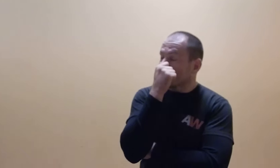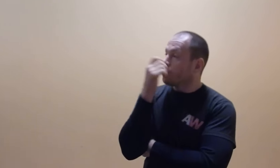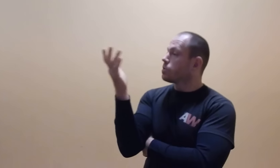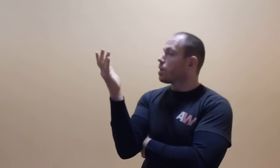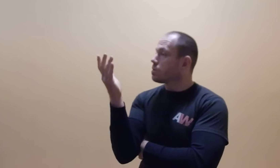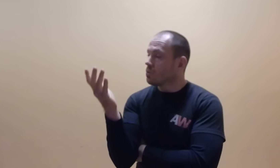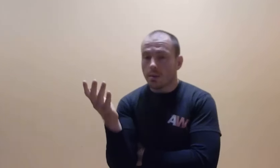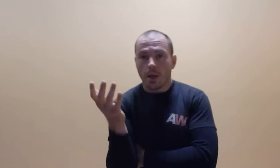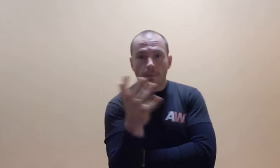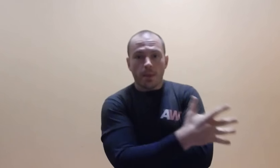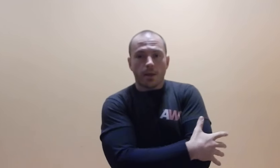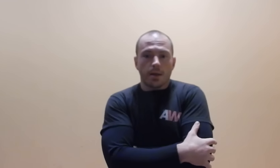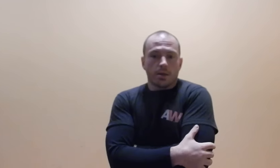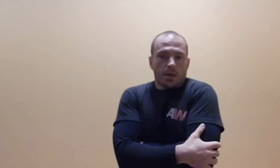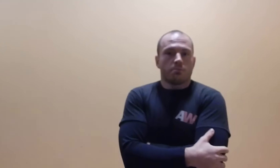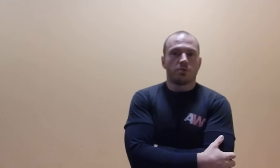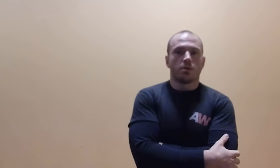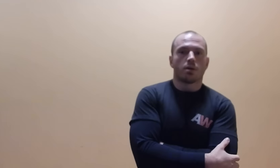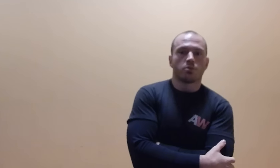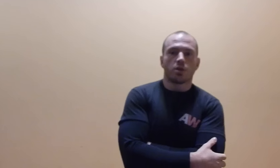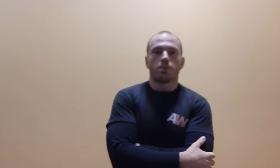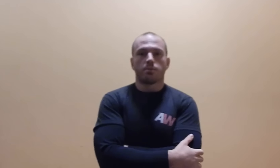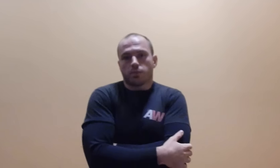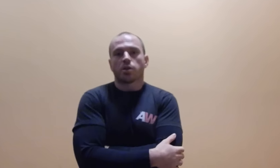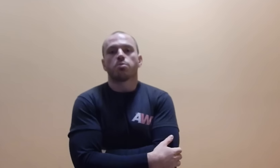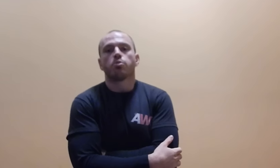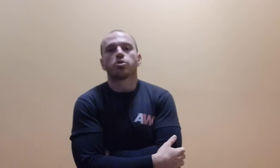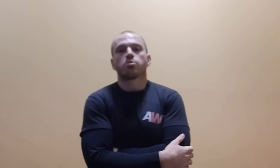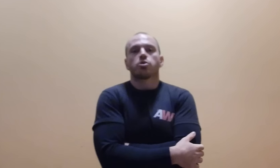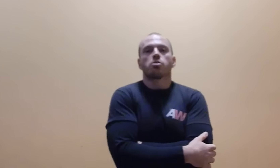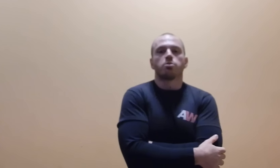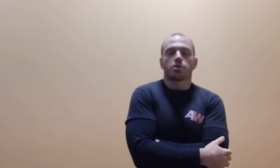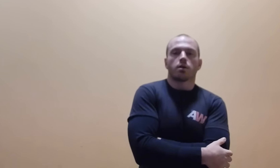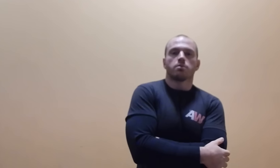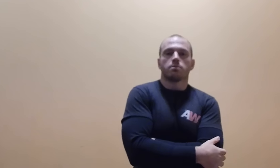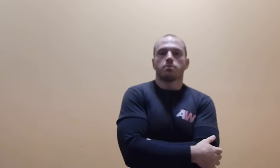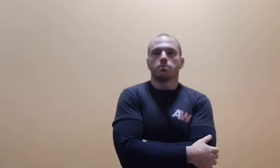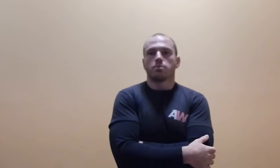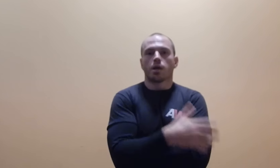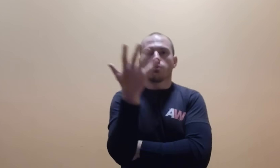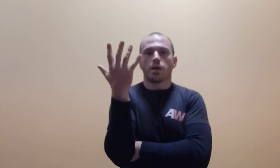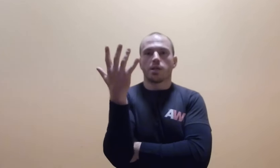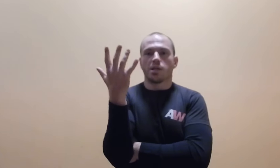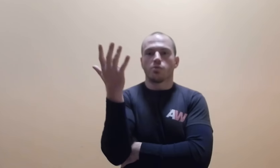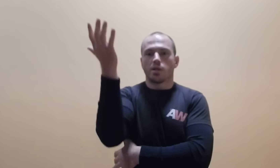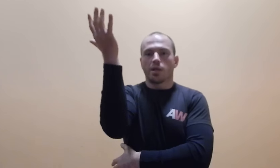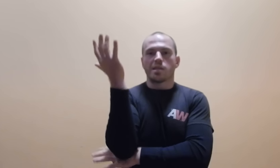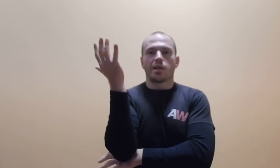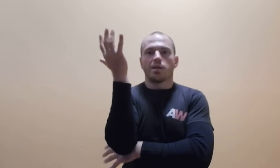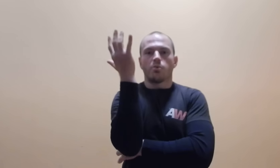stanąć, słucham, jedna ręka zwinięta pod siebie, tak, żeby było z nią co zrobić, a druga ręka jest tutaj. I teraz jedna ręka